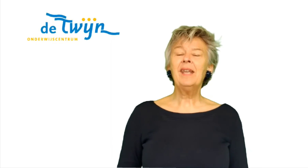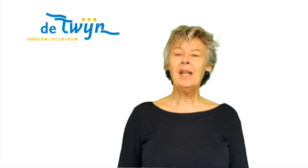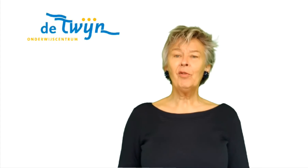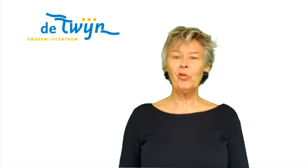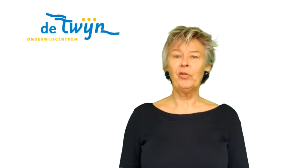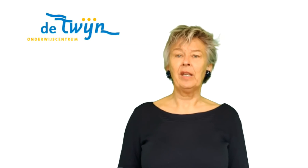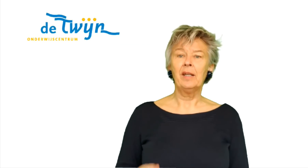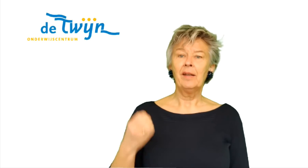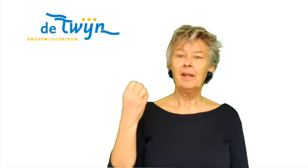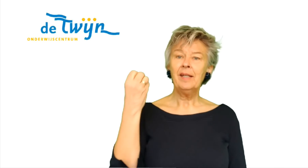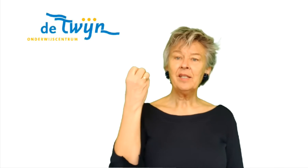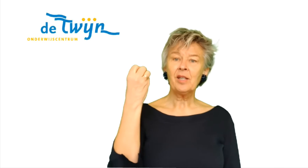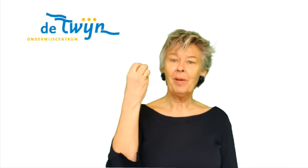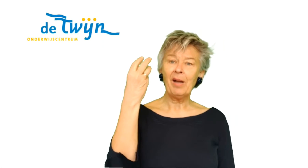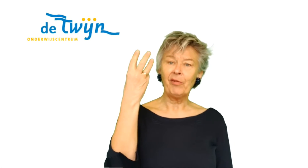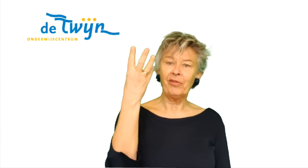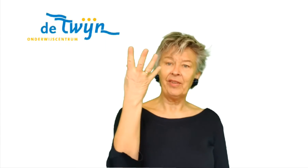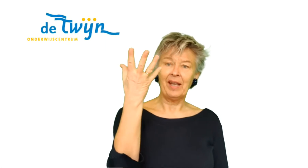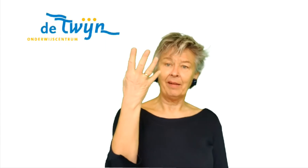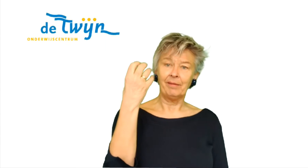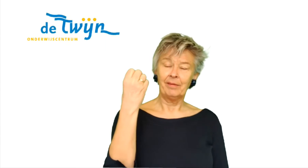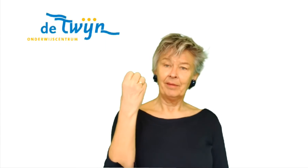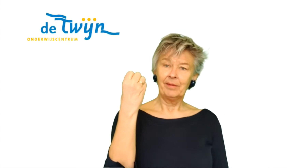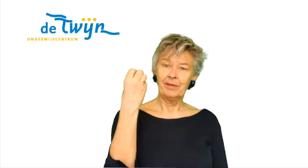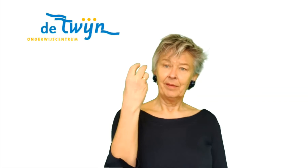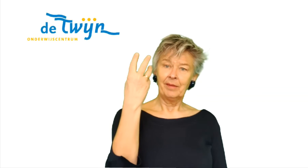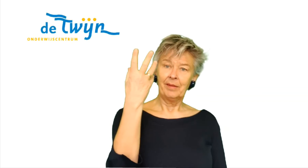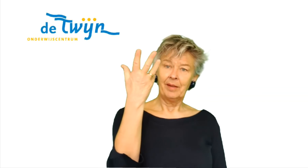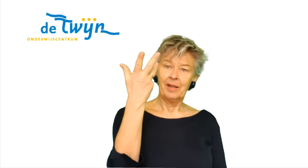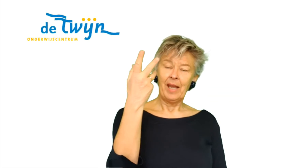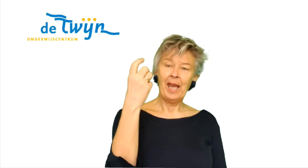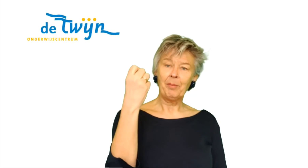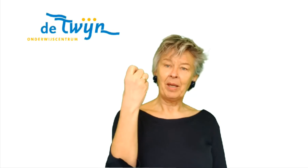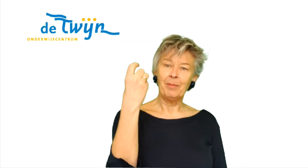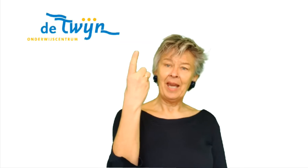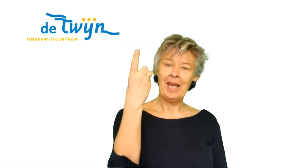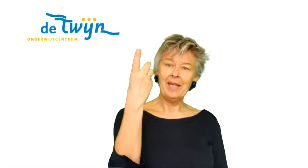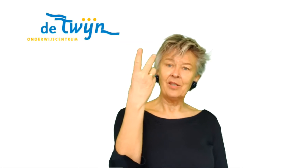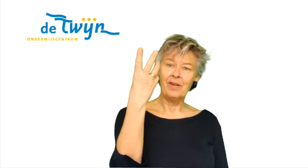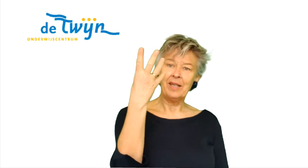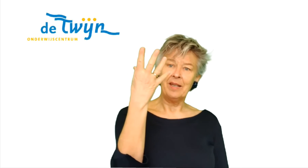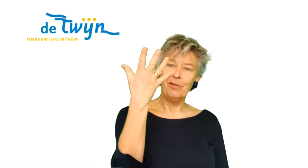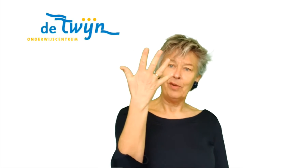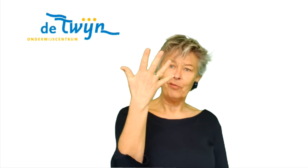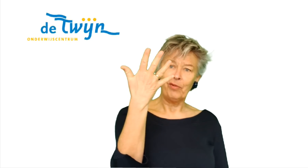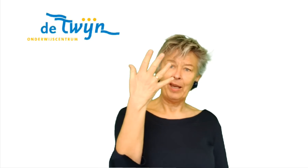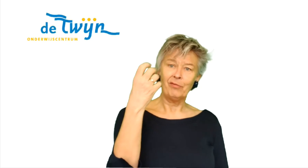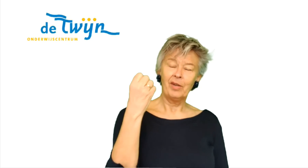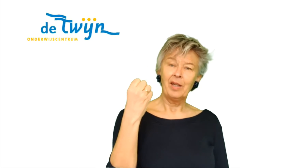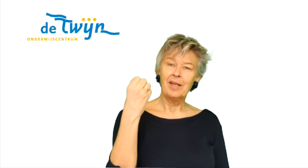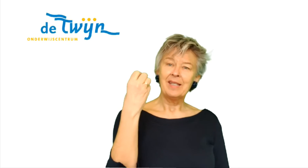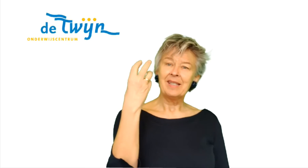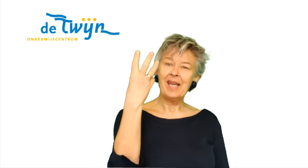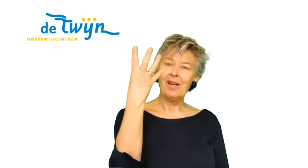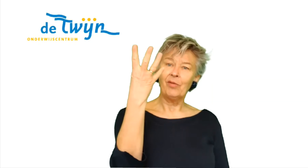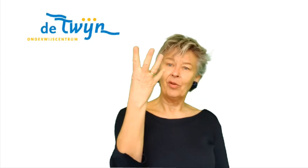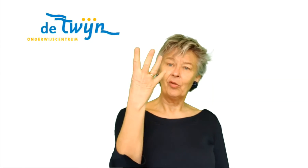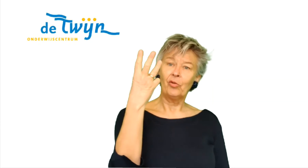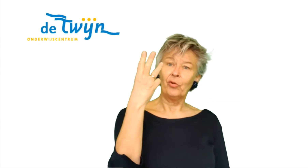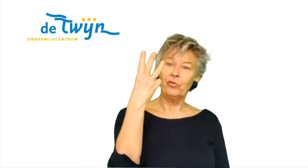Tellen we tot drie. Dit is het gebaar van tellen. Eigenlijk begin ik bij 1, 2, 3, 4, 5. Tellen we tot